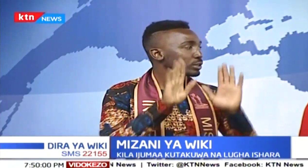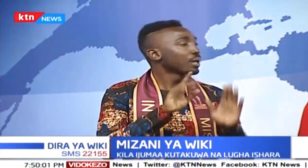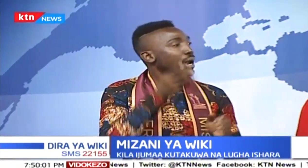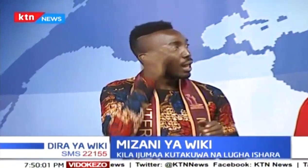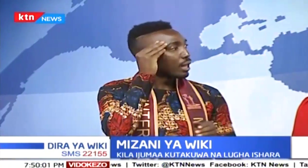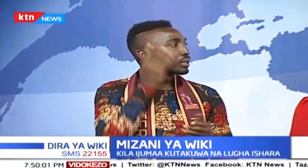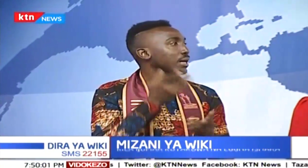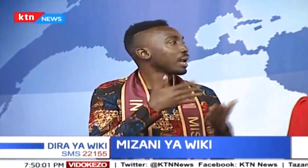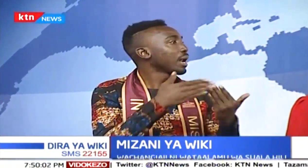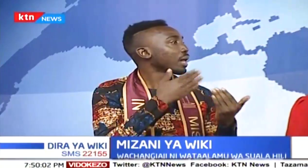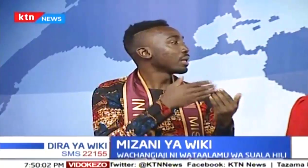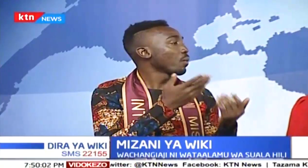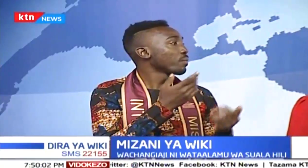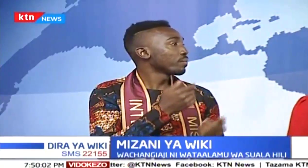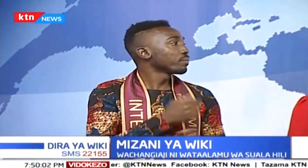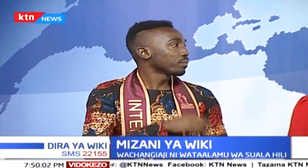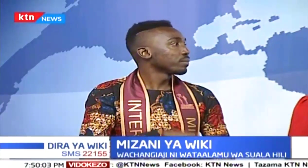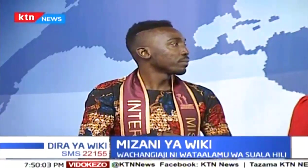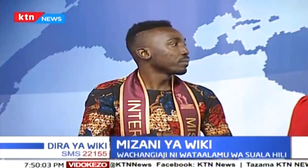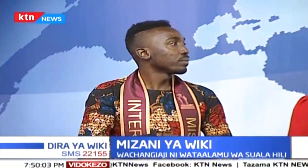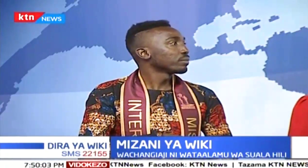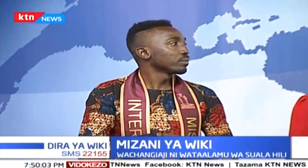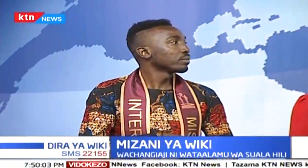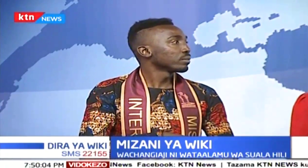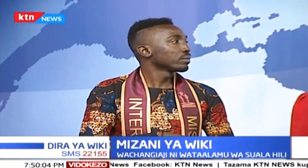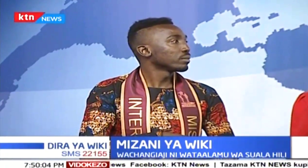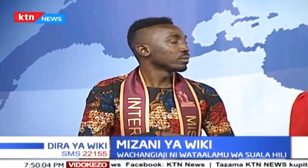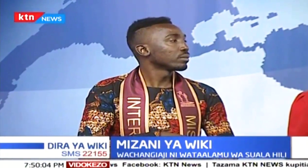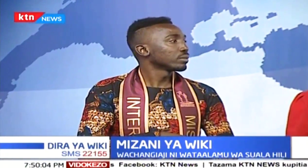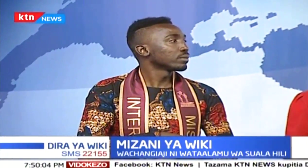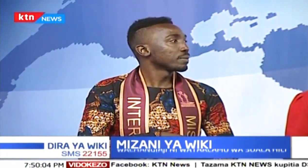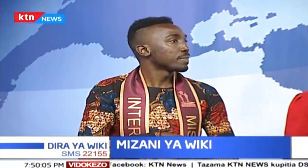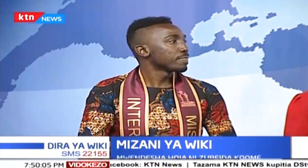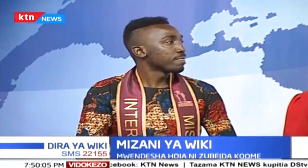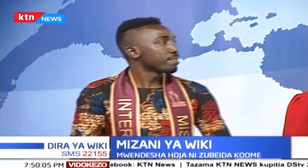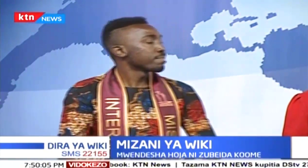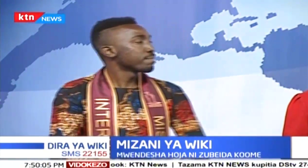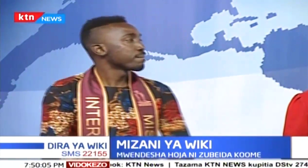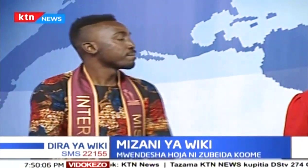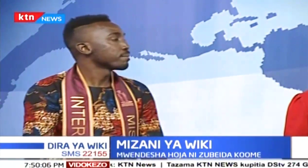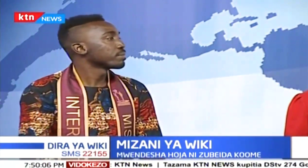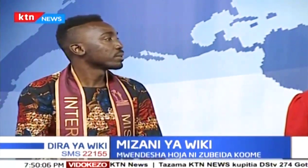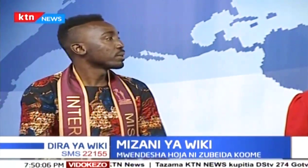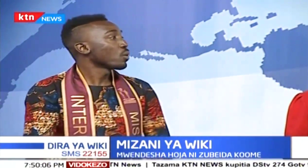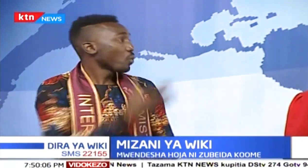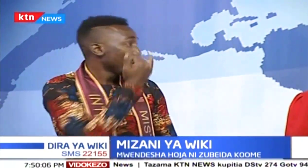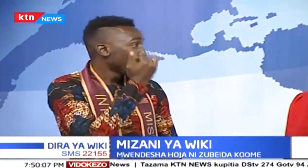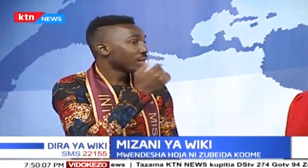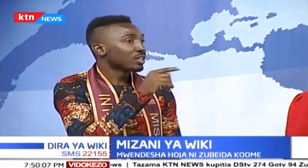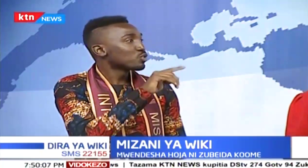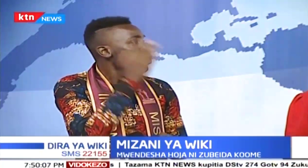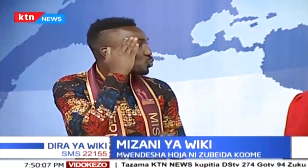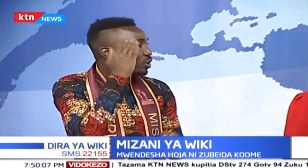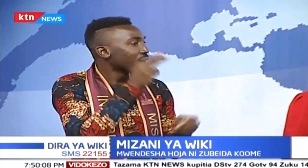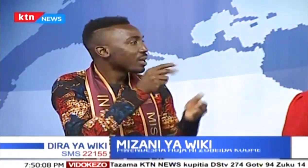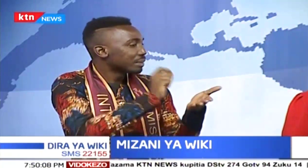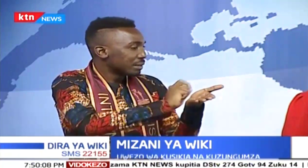kuwanzia A, hadi Z, kwa sababu, itasaidia mtu kujieleza. Na.